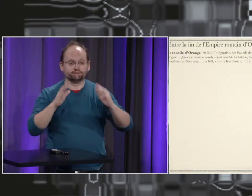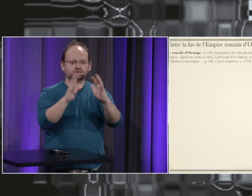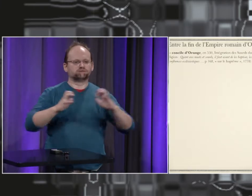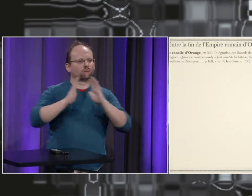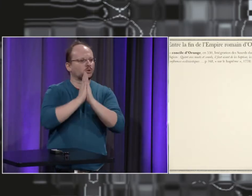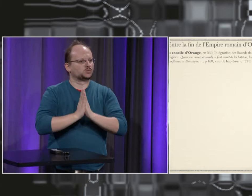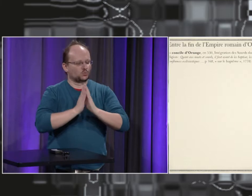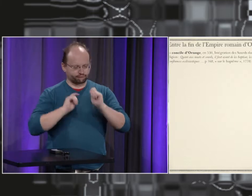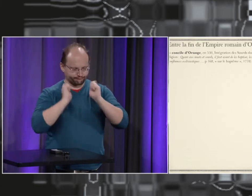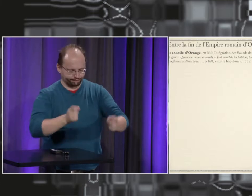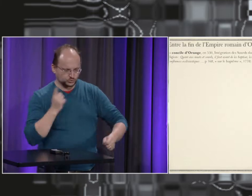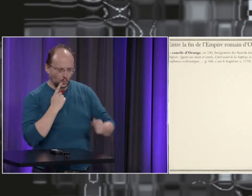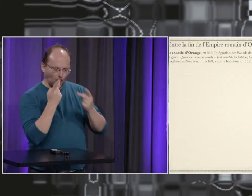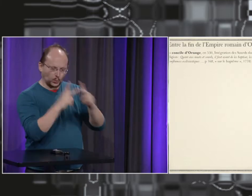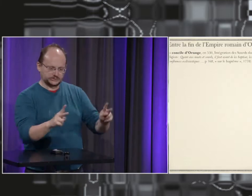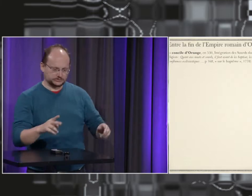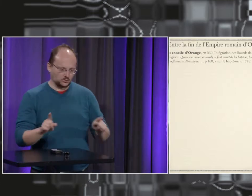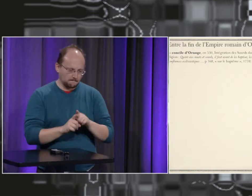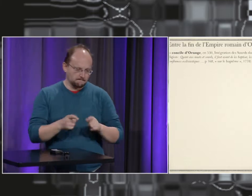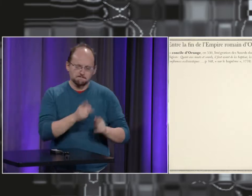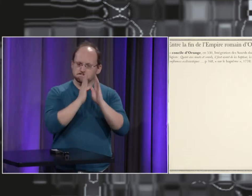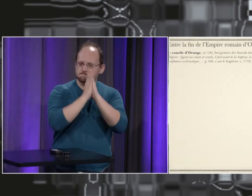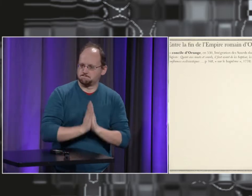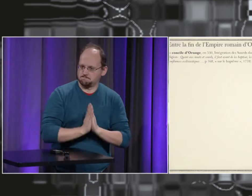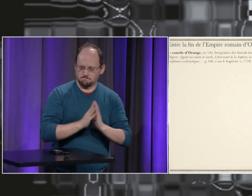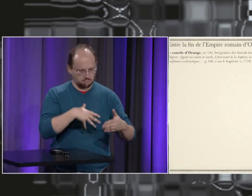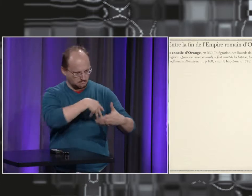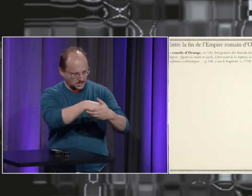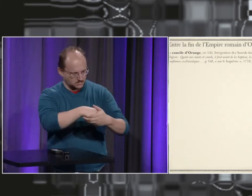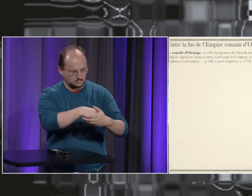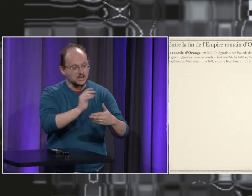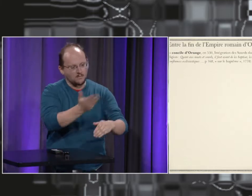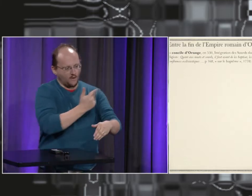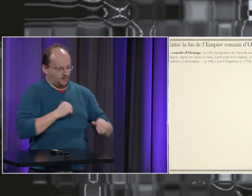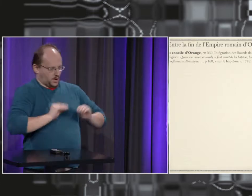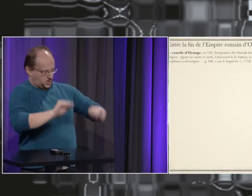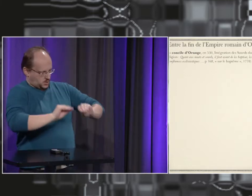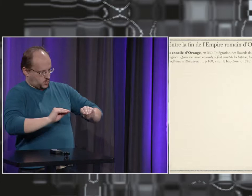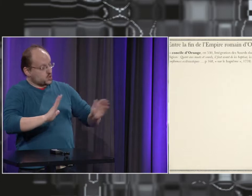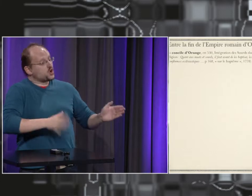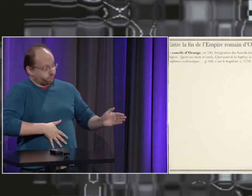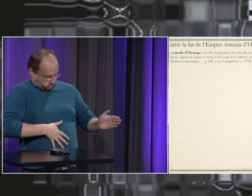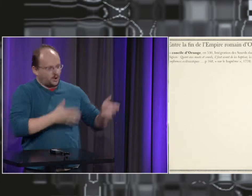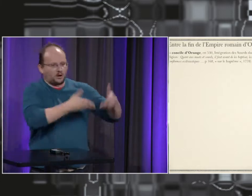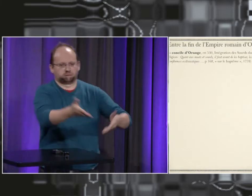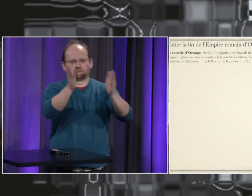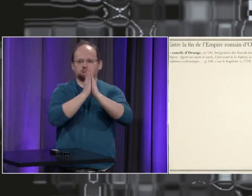avant tous ces débats autour de la religion à savoir si les sourds pouvaient